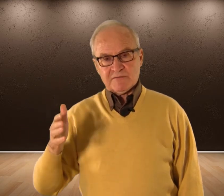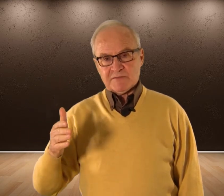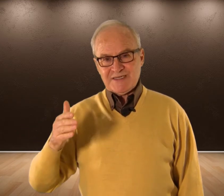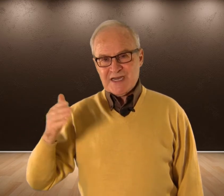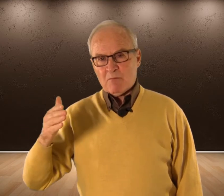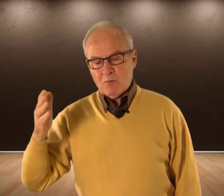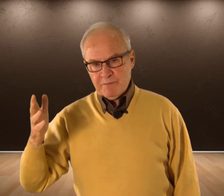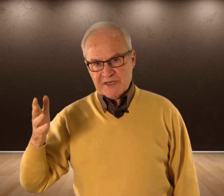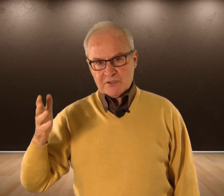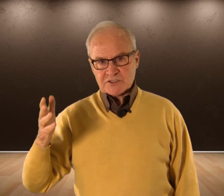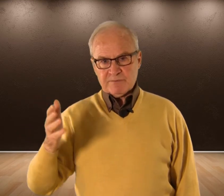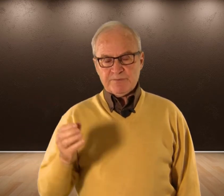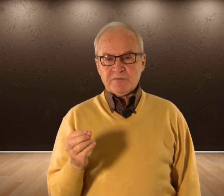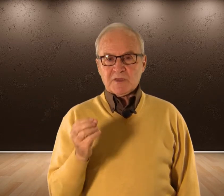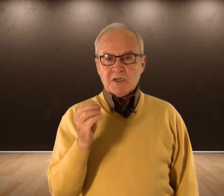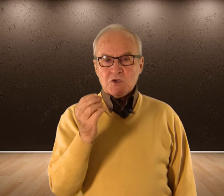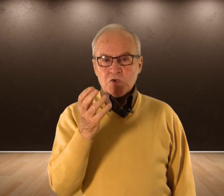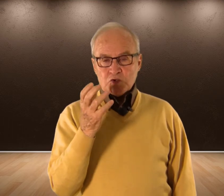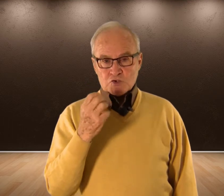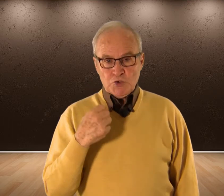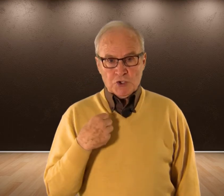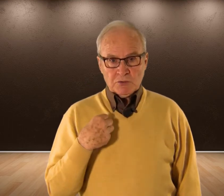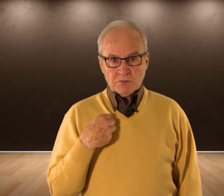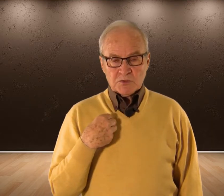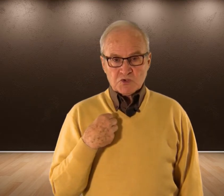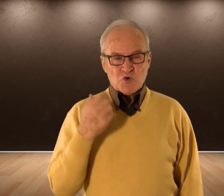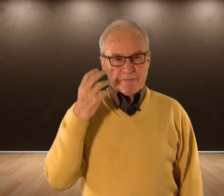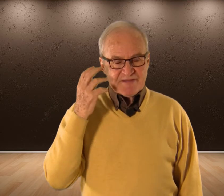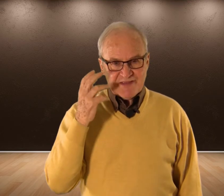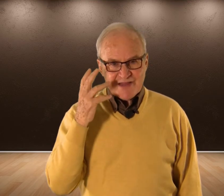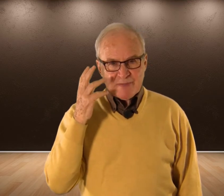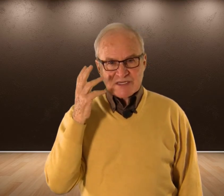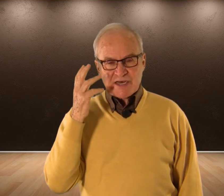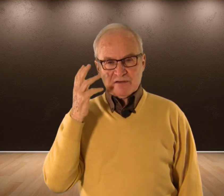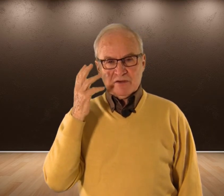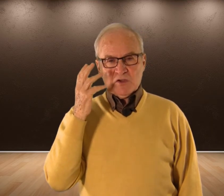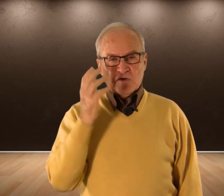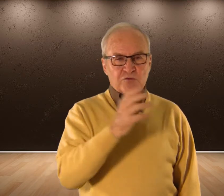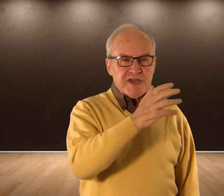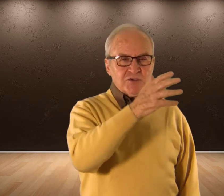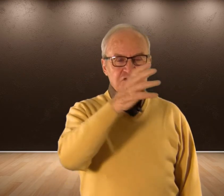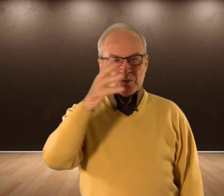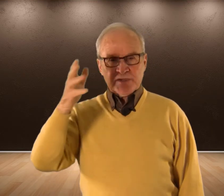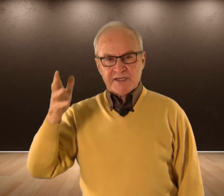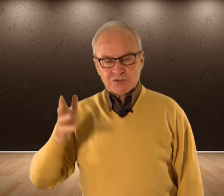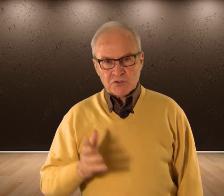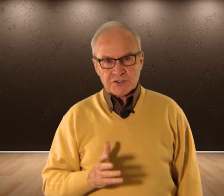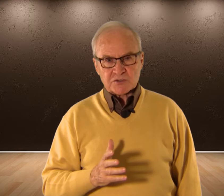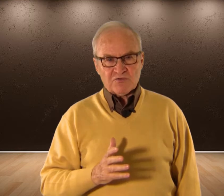Ya muy peligrosa Su yo Su capacidad De pensar Fue dándose cuenta De todo esto